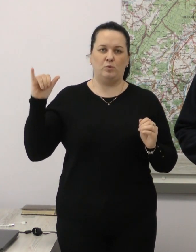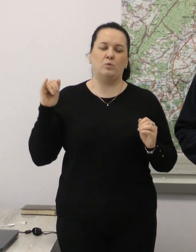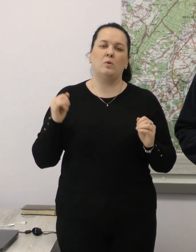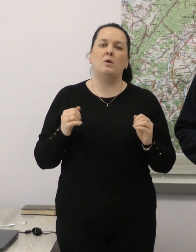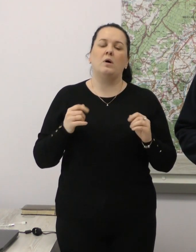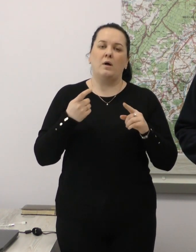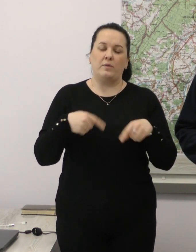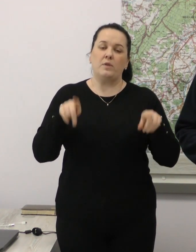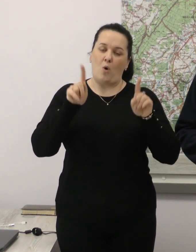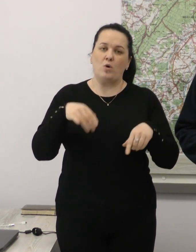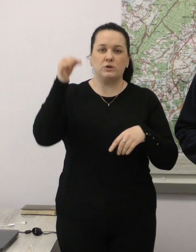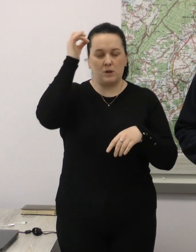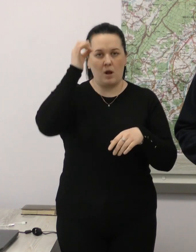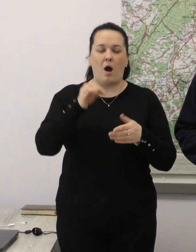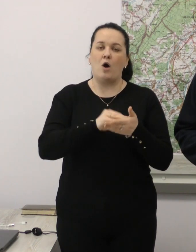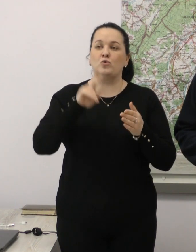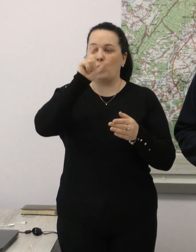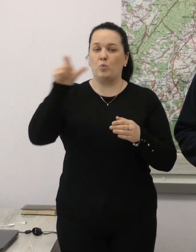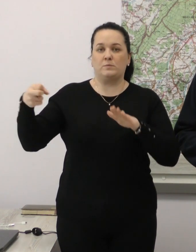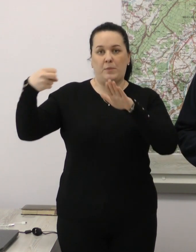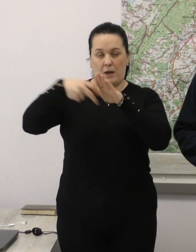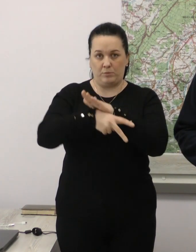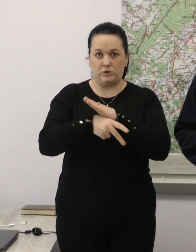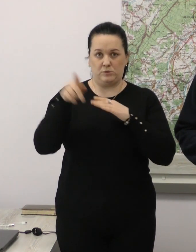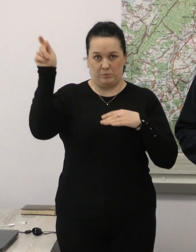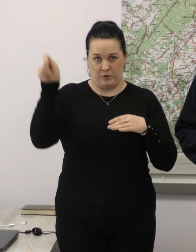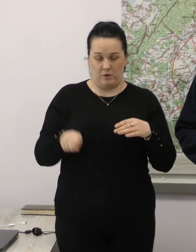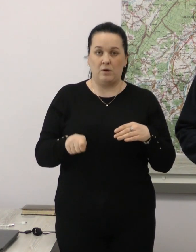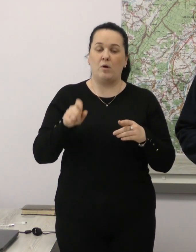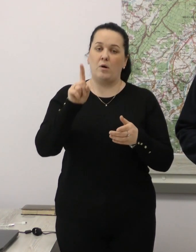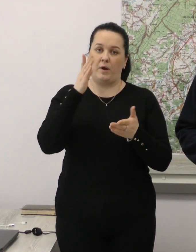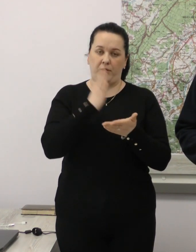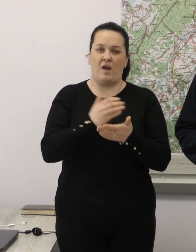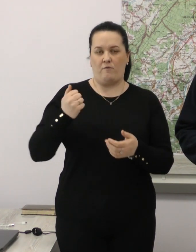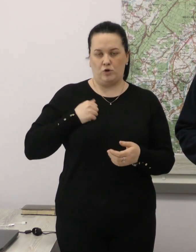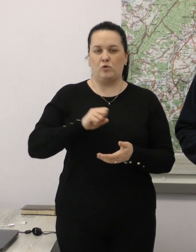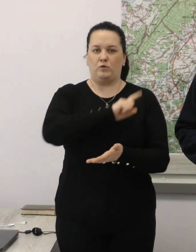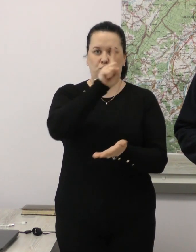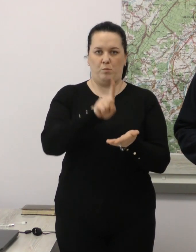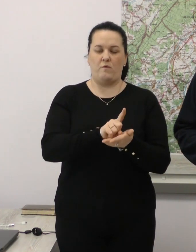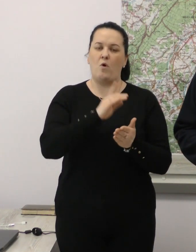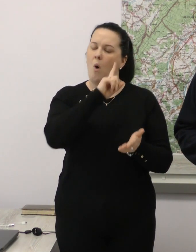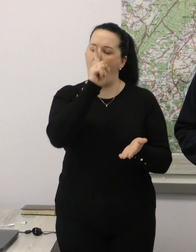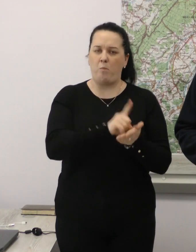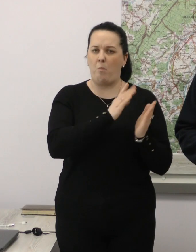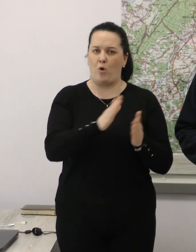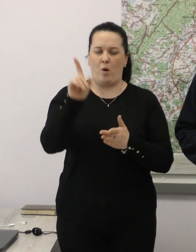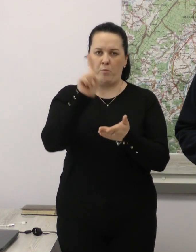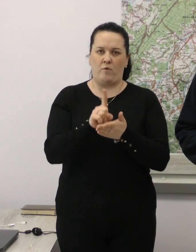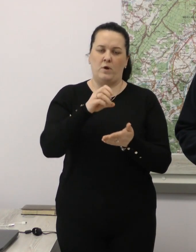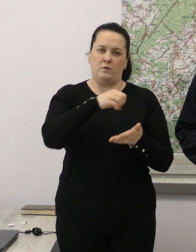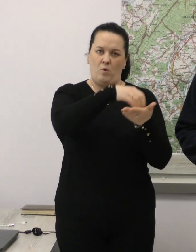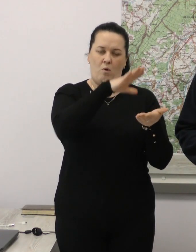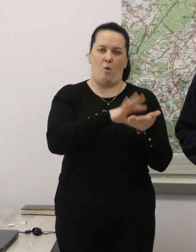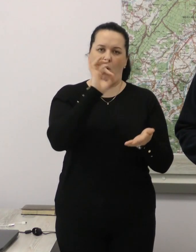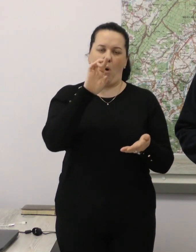Також нагадую, що внутрішні переміщені особи, вони є військовозобов'язаними та в обов'язковому порядку повинні стати